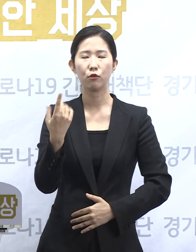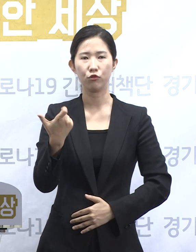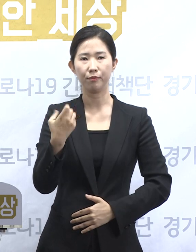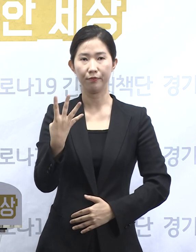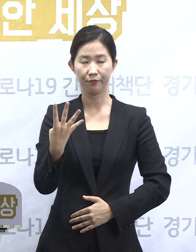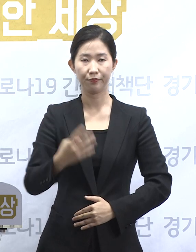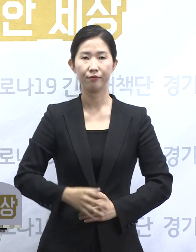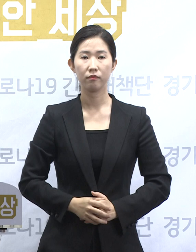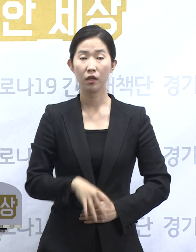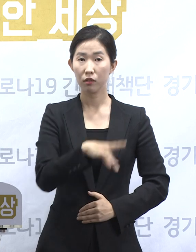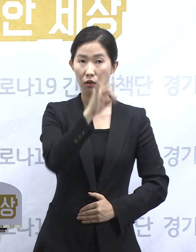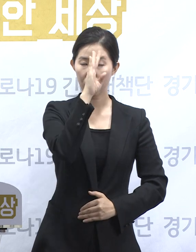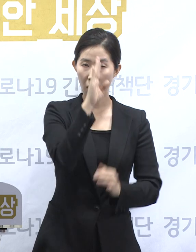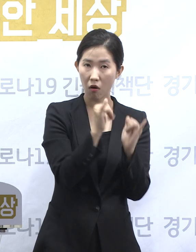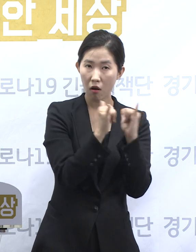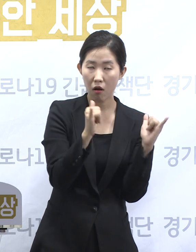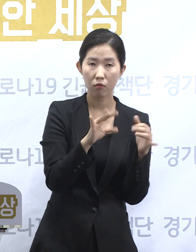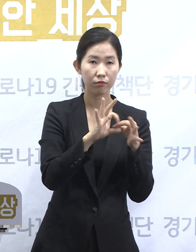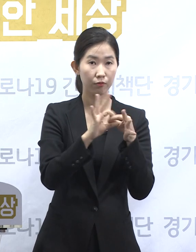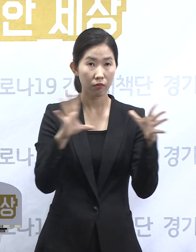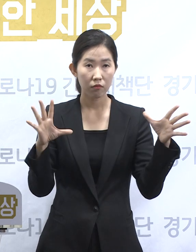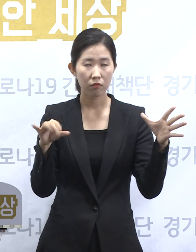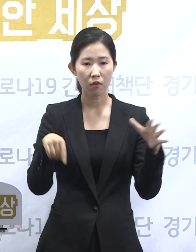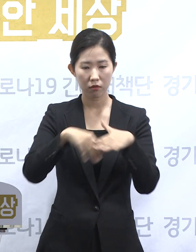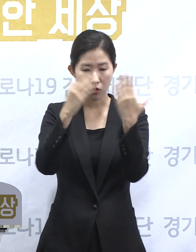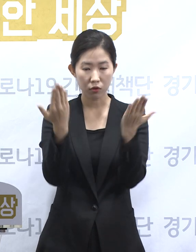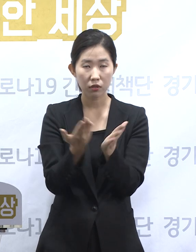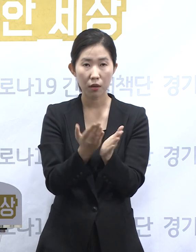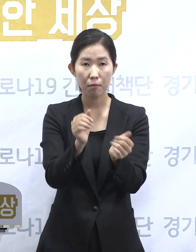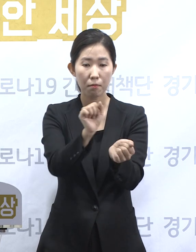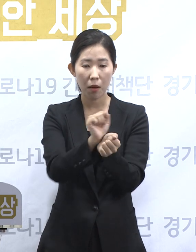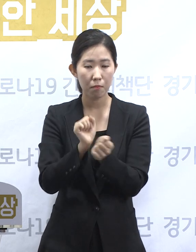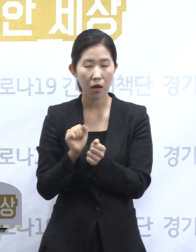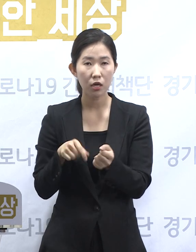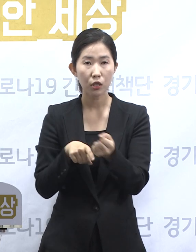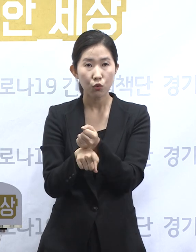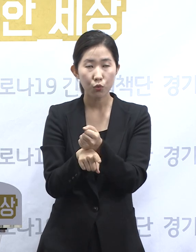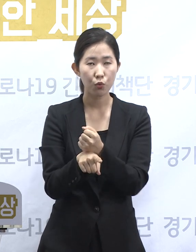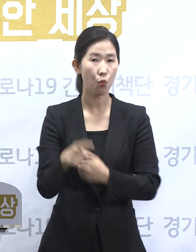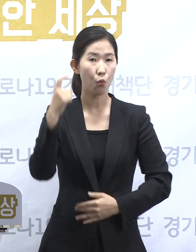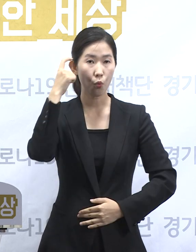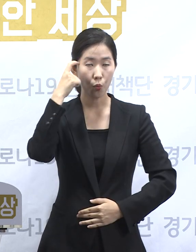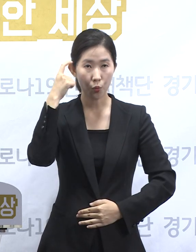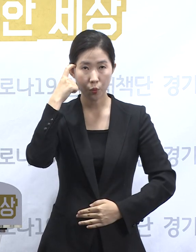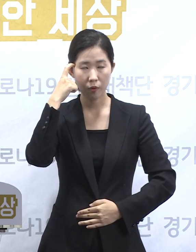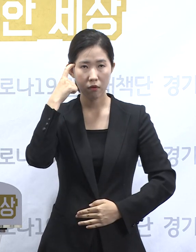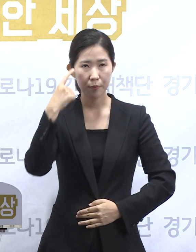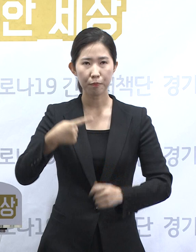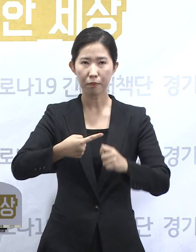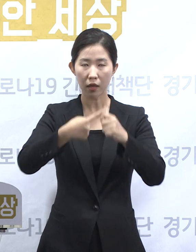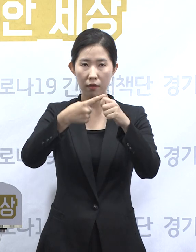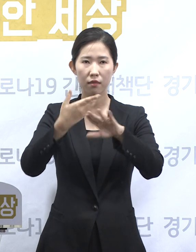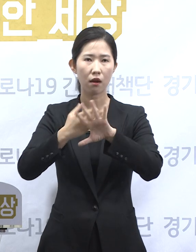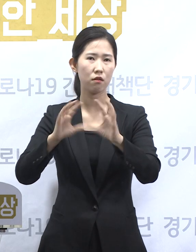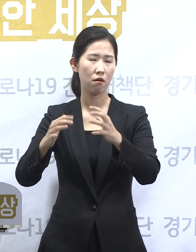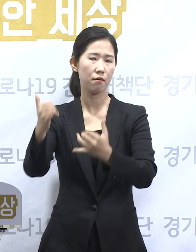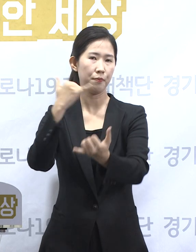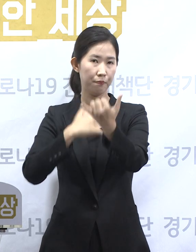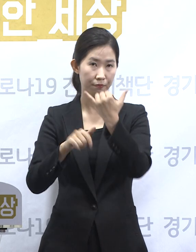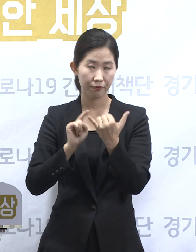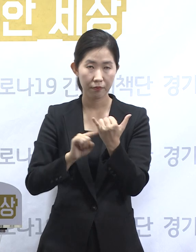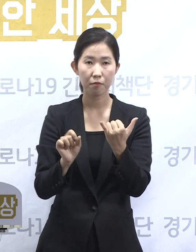인덱스 환자 여부와 관계없이 전체 확진자의 감염 경로 중 가장 큰 비율을 차지하는 것은 해외 유입 관련으로